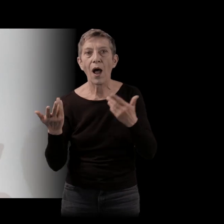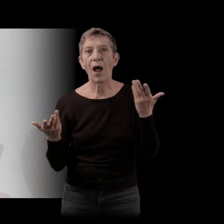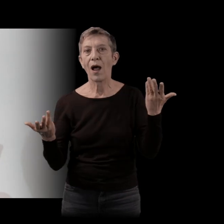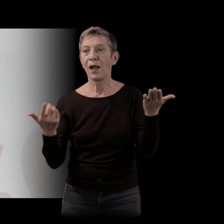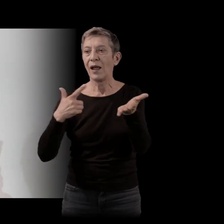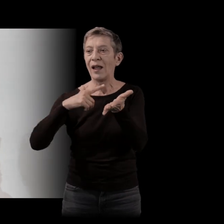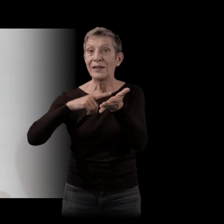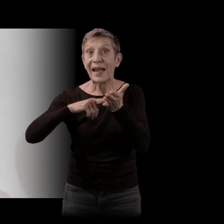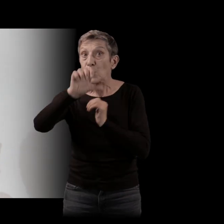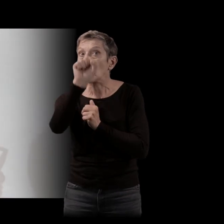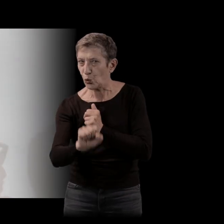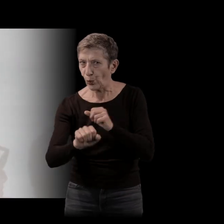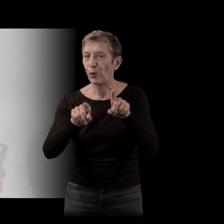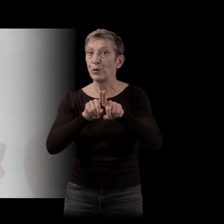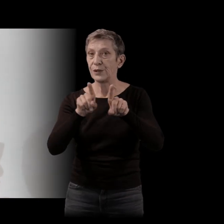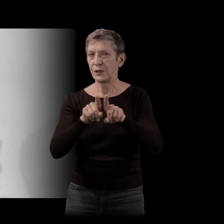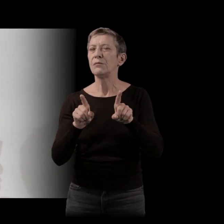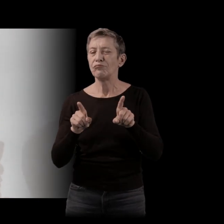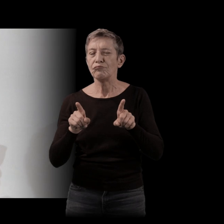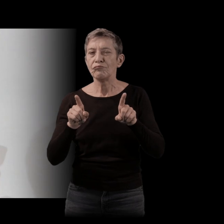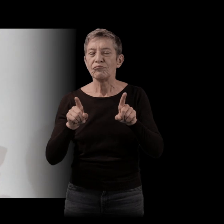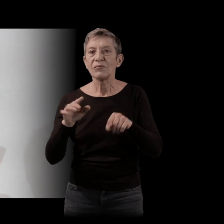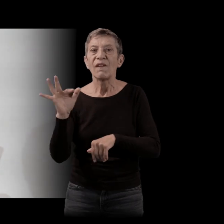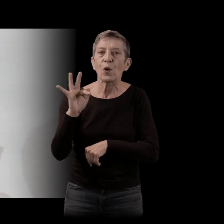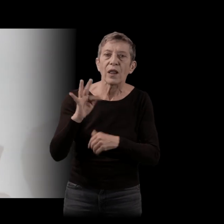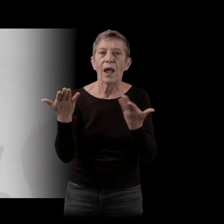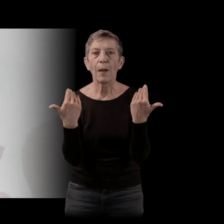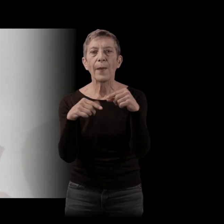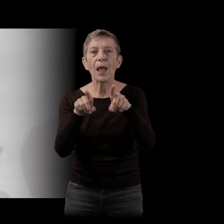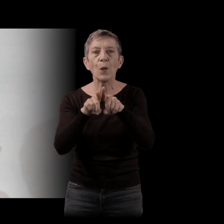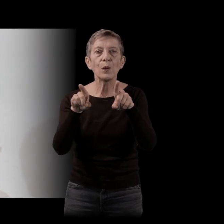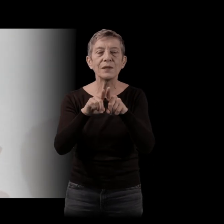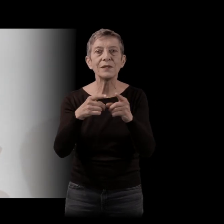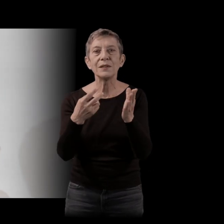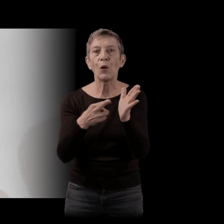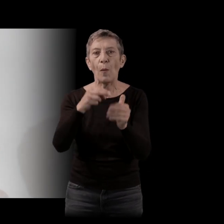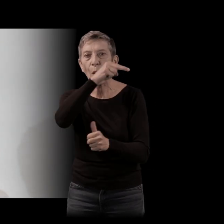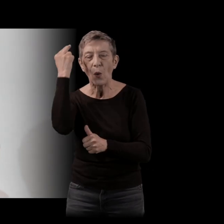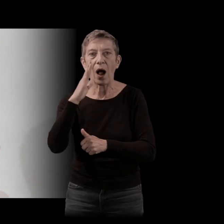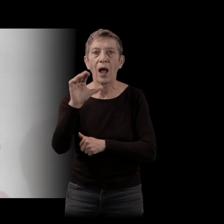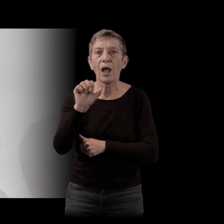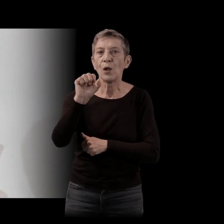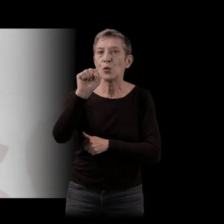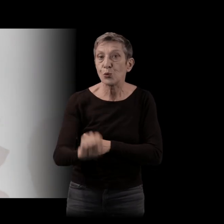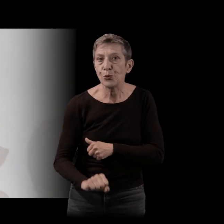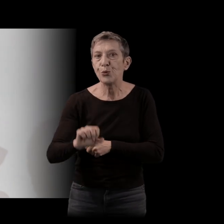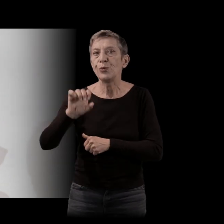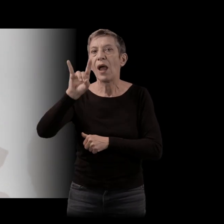littérature du Sud aussi, beaucoup, beaucoup. Faulkner, mais aussi le roman noir du Sud, Harry Cruz, des tas de gens, Larry